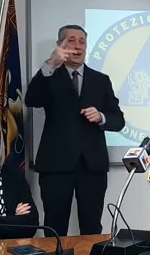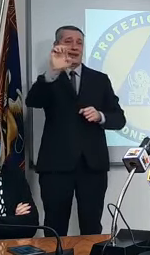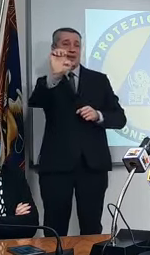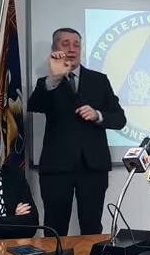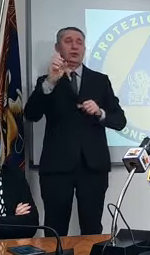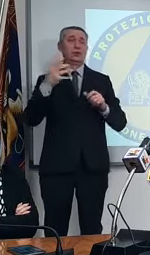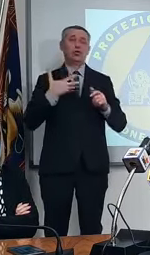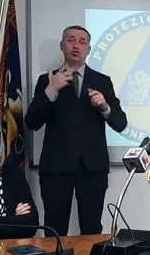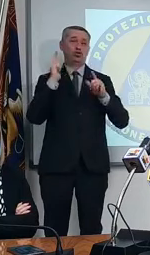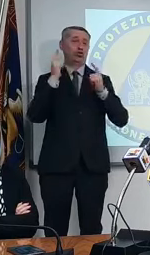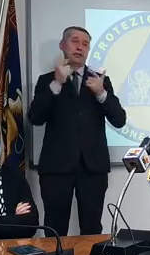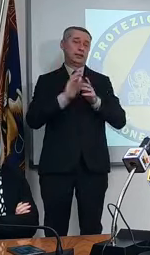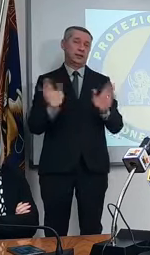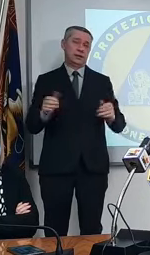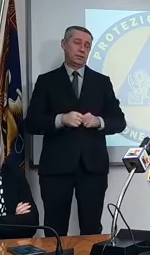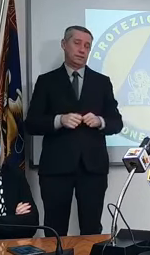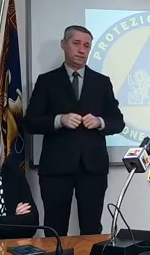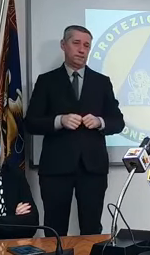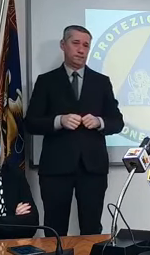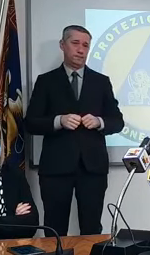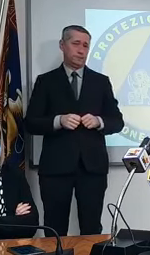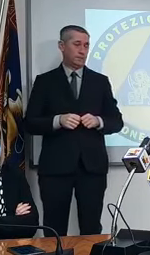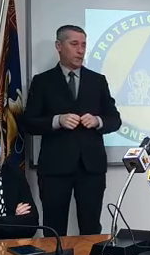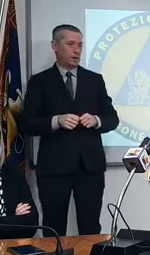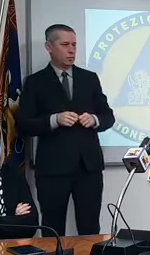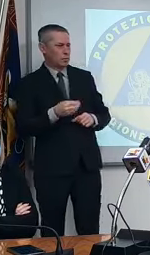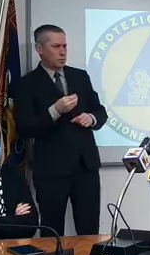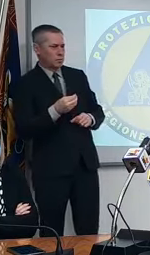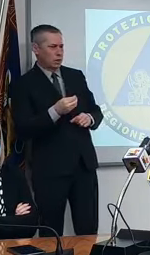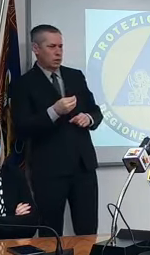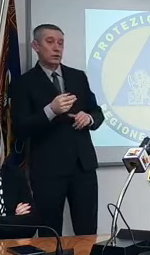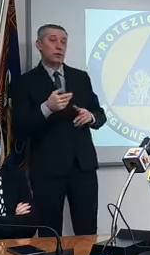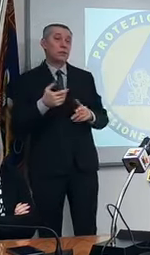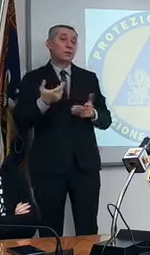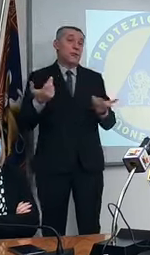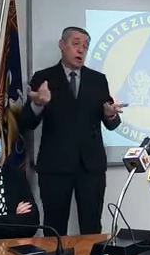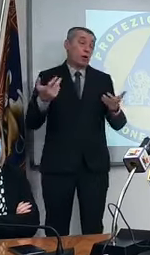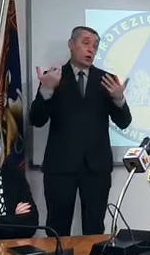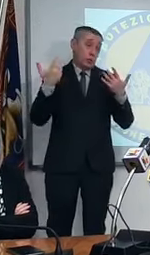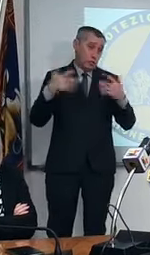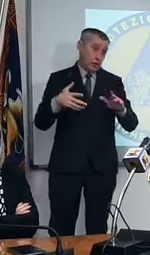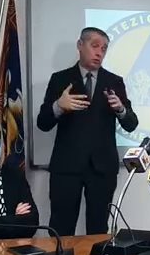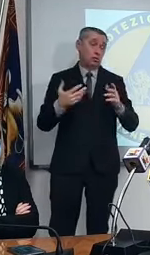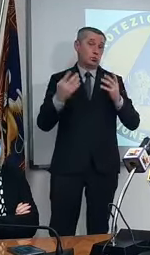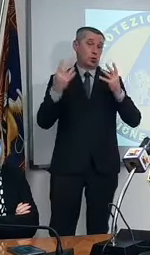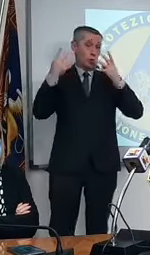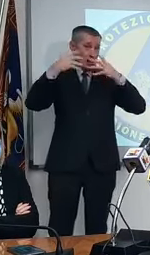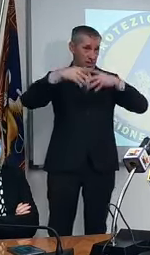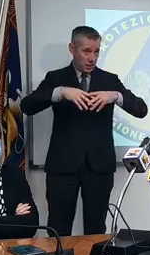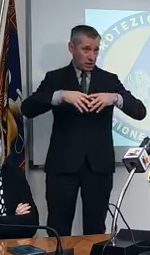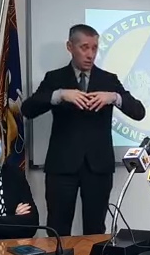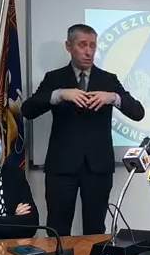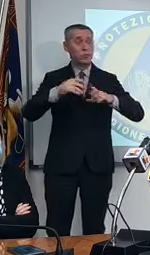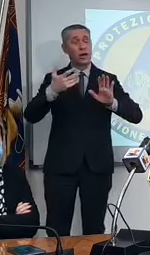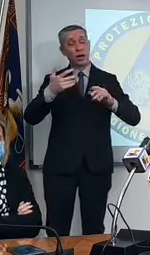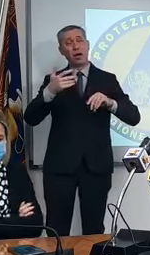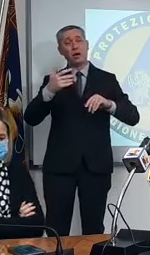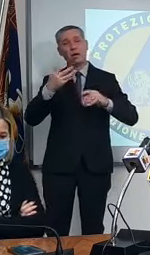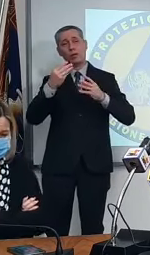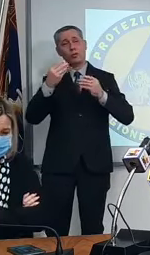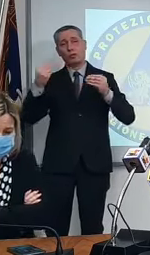senso che si è pianificato si è fatto abbiamo avuto un sacco di abbandoni ricordiamo anche questo perché c'è stata una fase nella quale